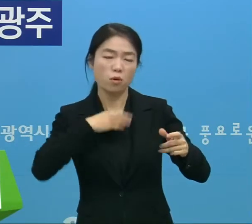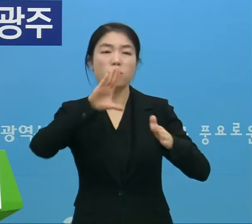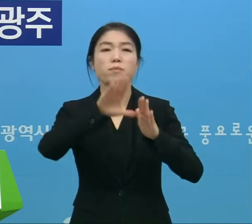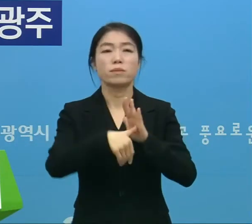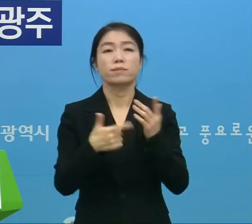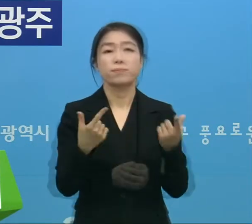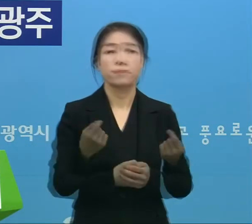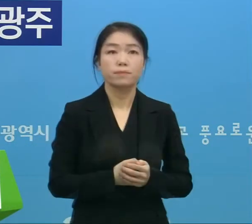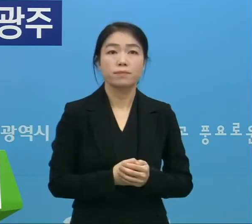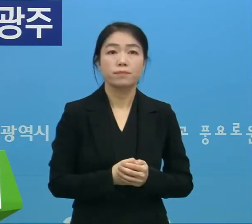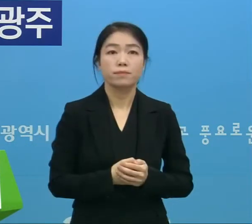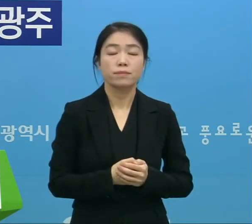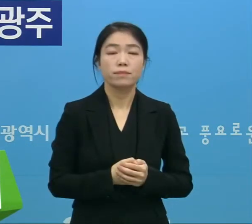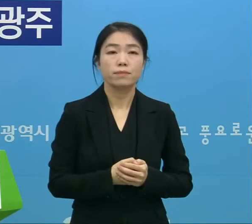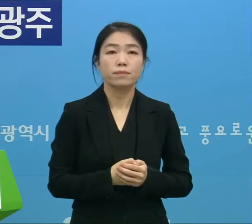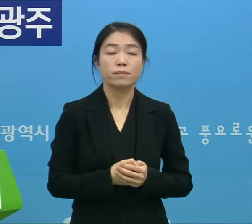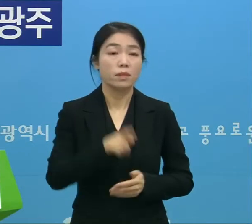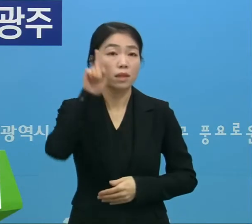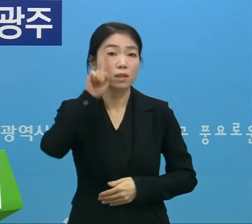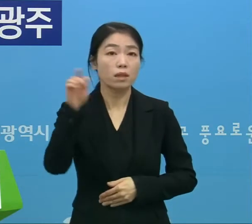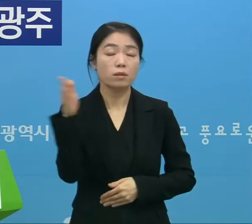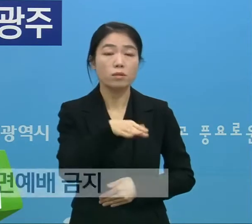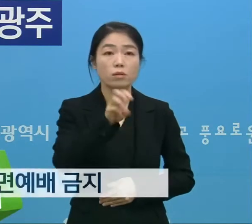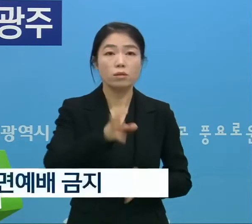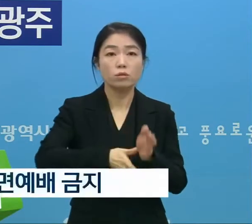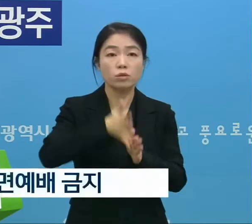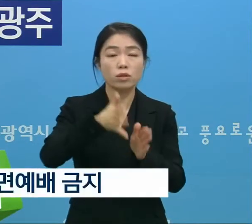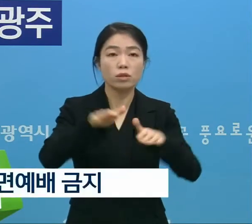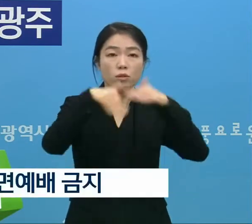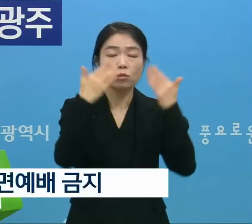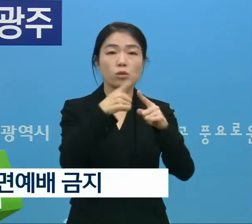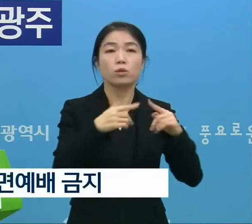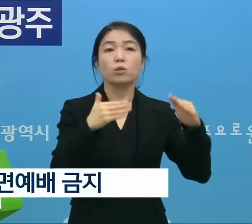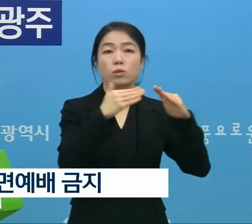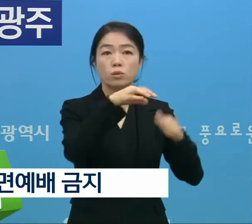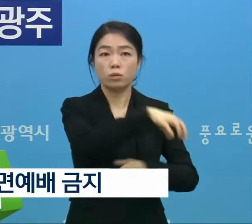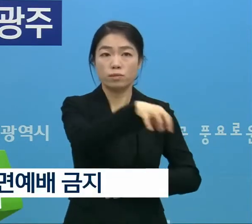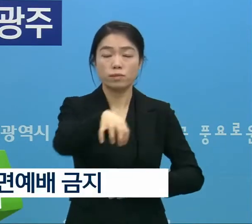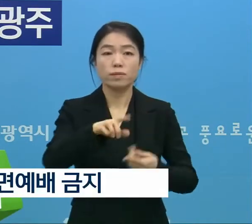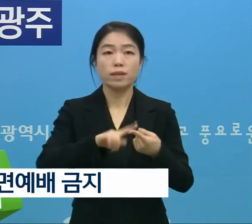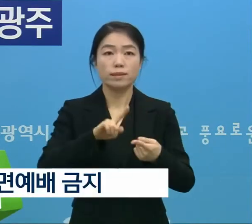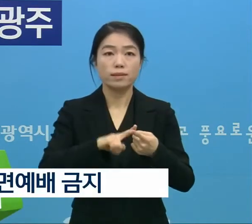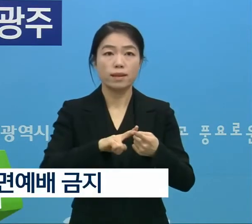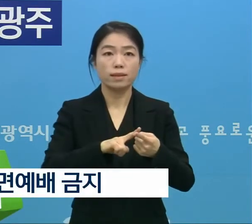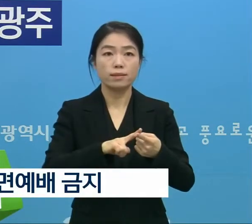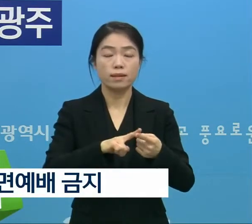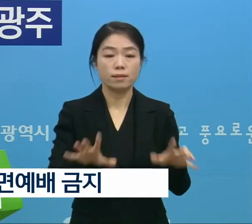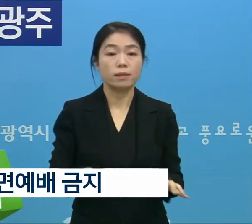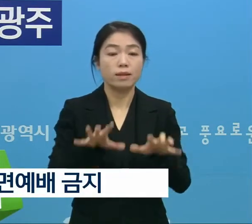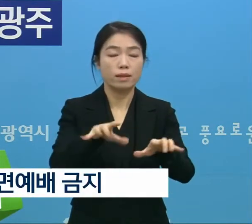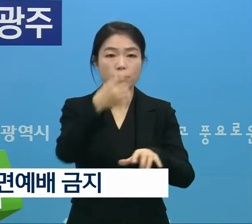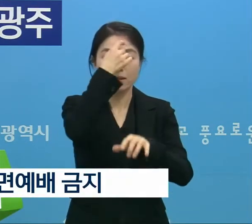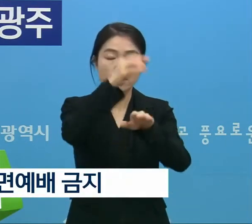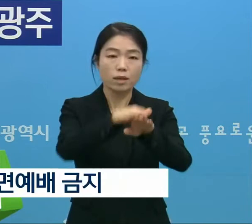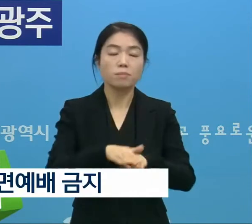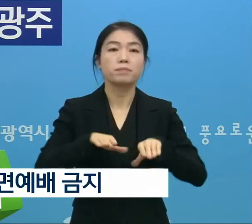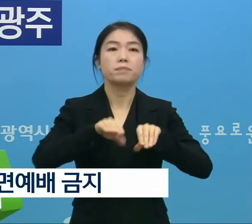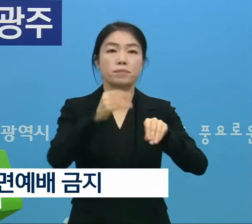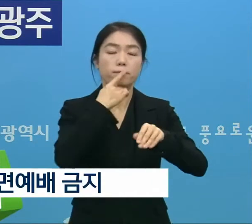위기입니다. 내일부터 강주시 내 모든 교회에 대해 대면 예배를 금지하는